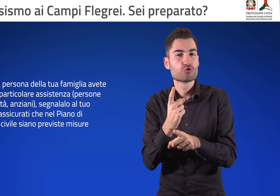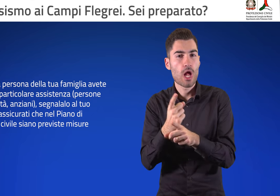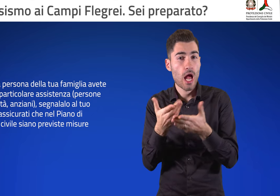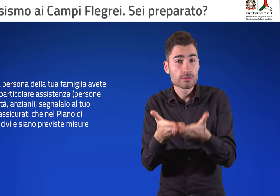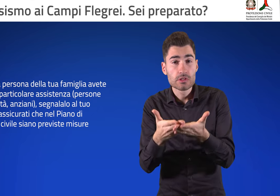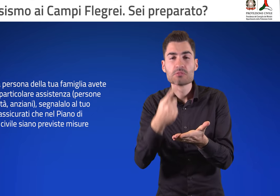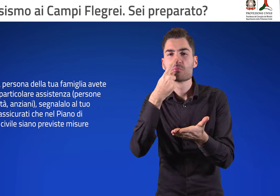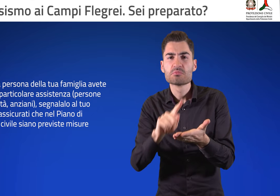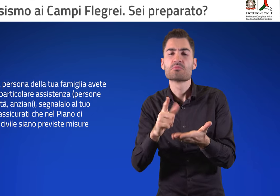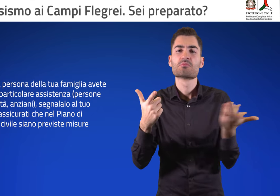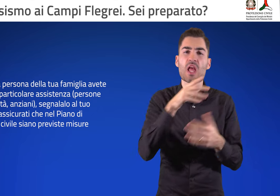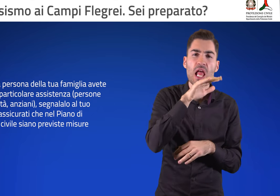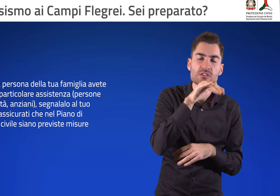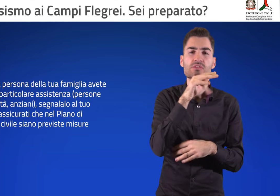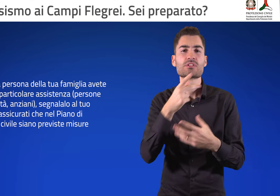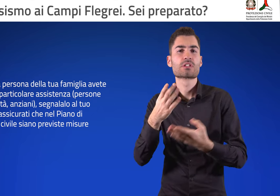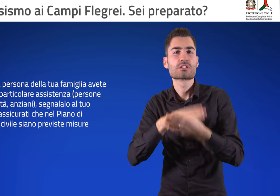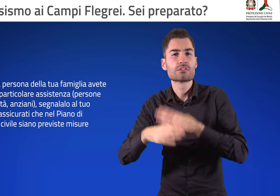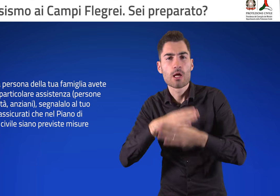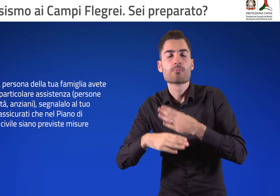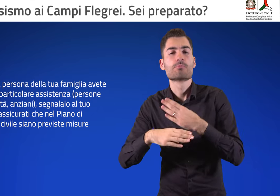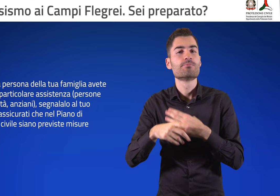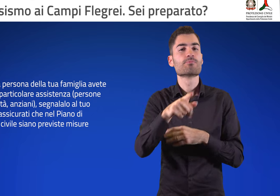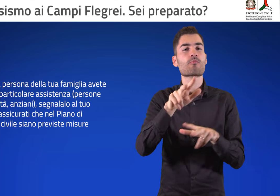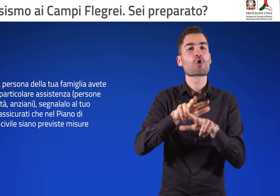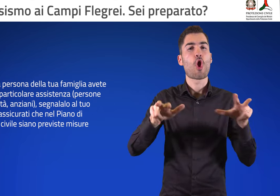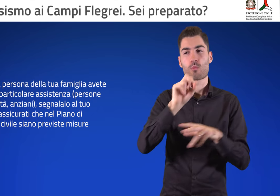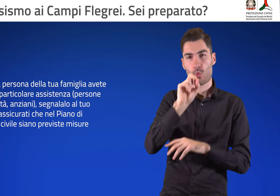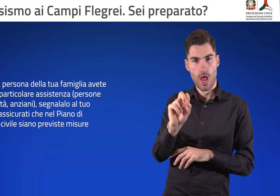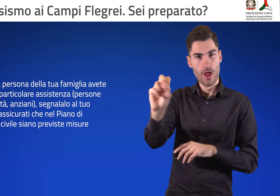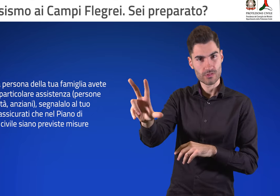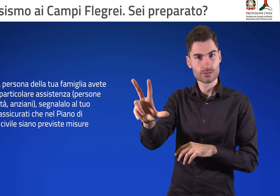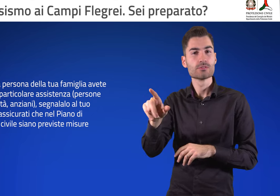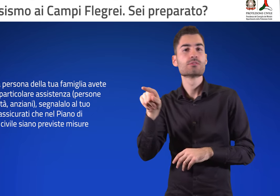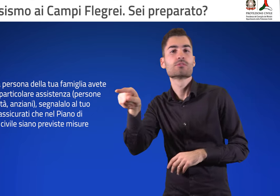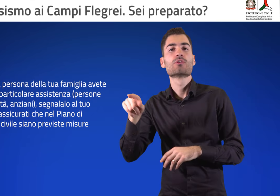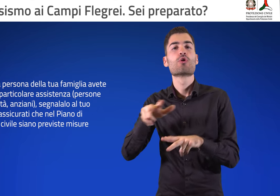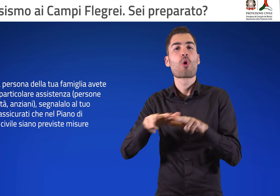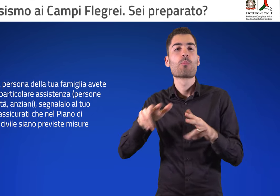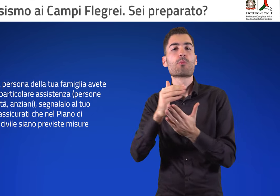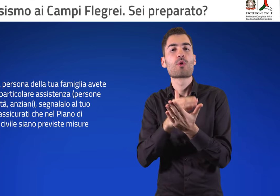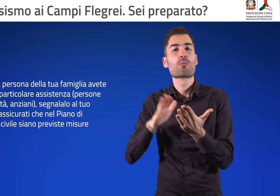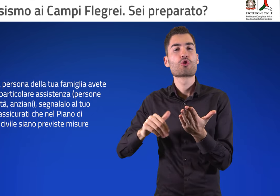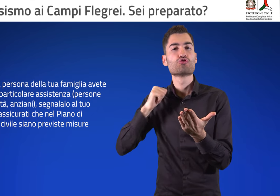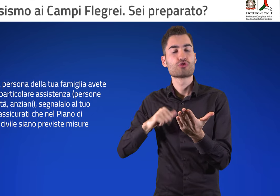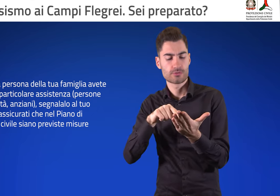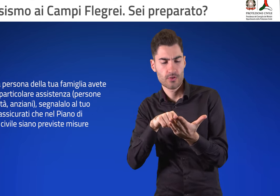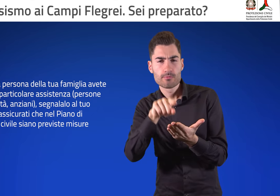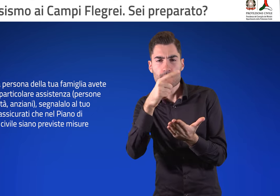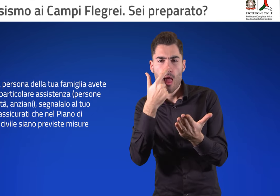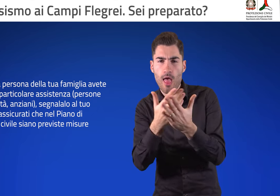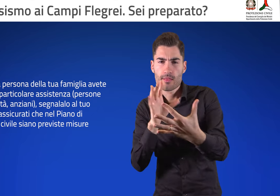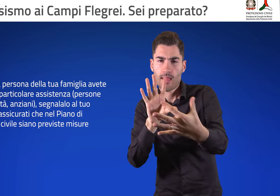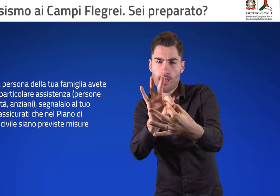bisogno di particolare assistenza, persone con disabilità, anziani, segnalalo al tuo comune e assicurati che nel piano di